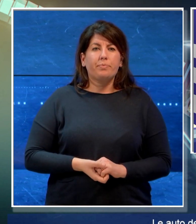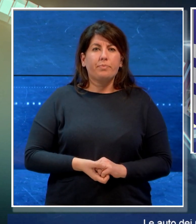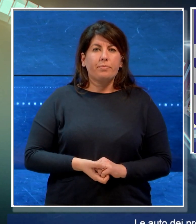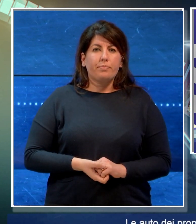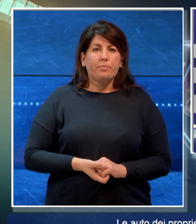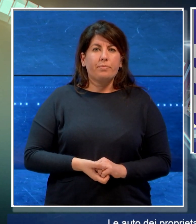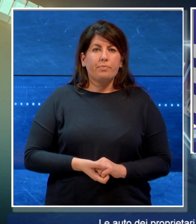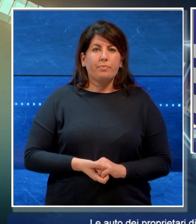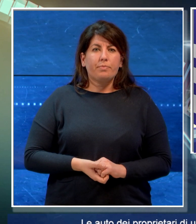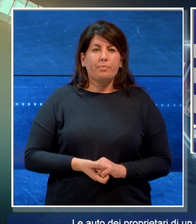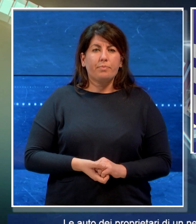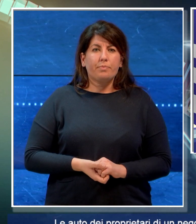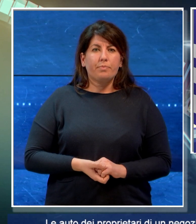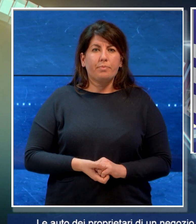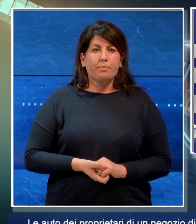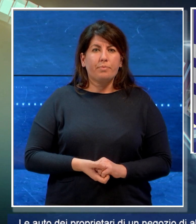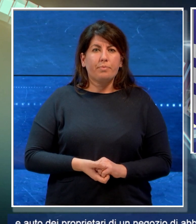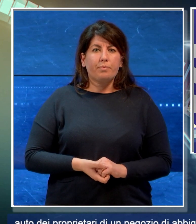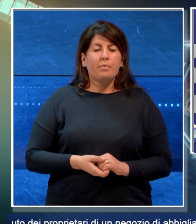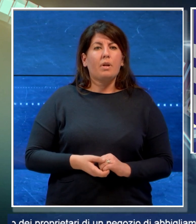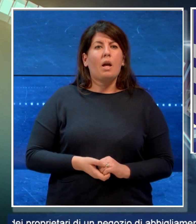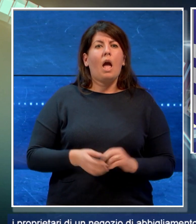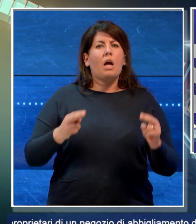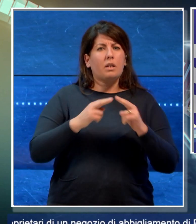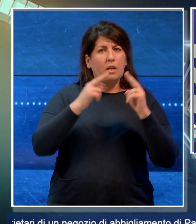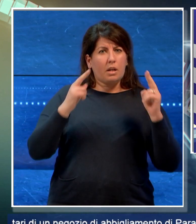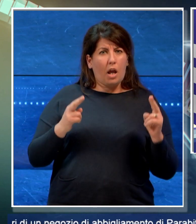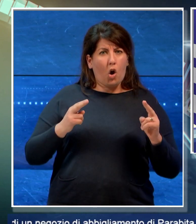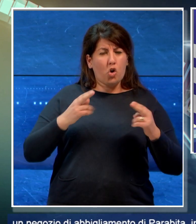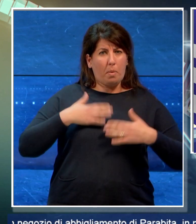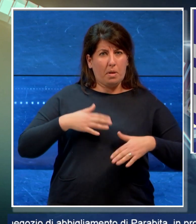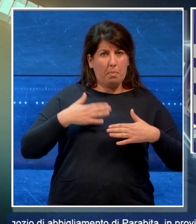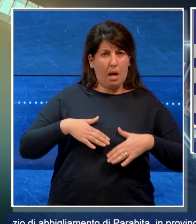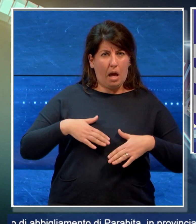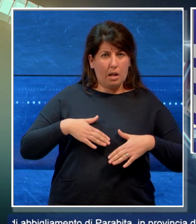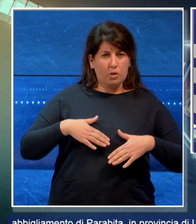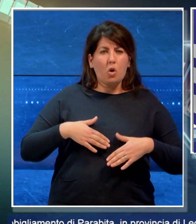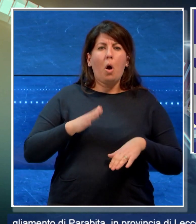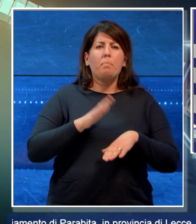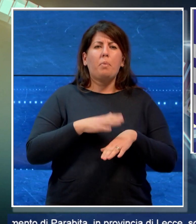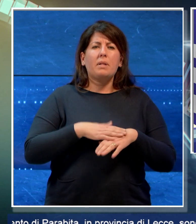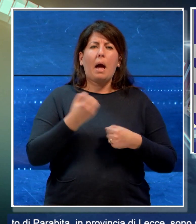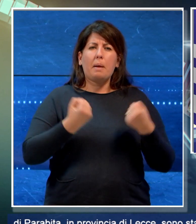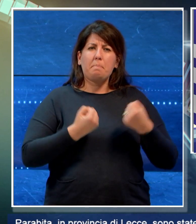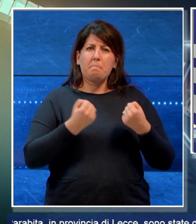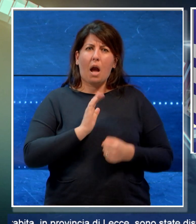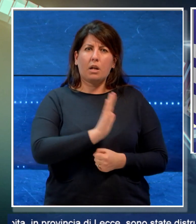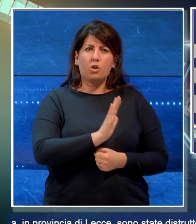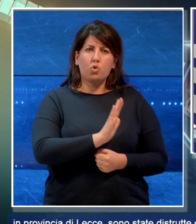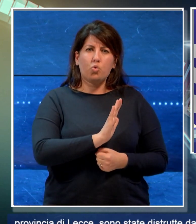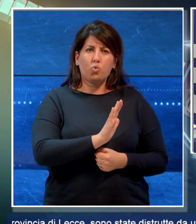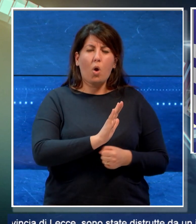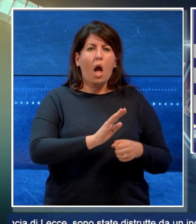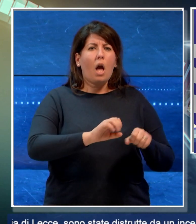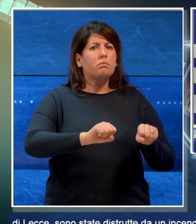Le auto dei proprietari di un negozio di abbigliamento di parabita in provincia di Lecce sono state